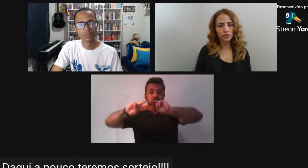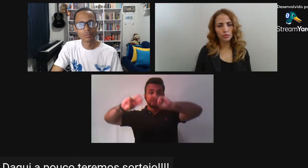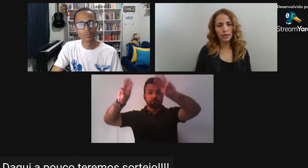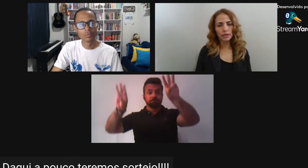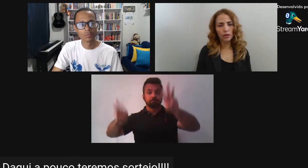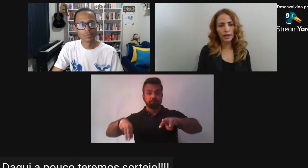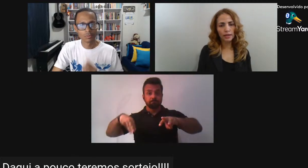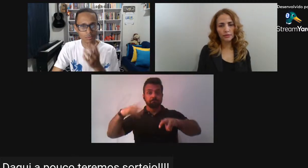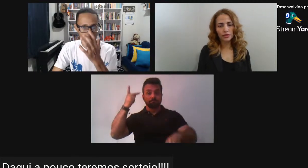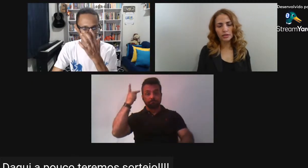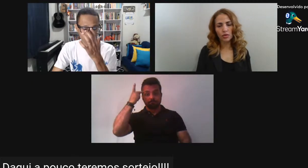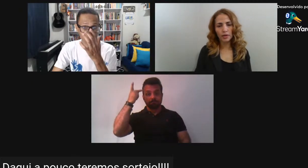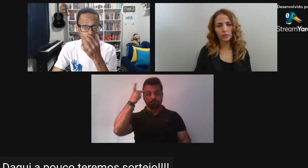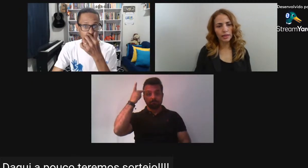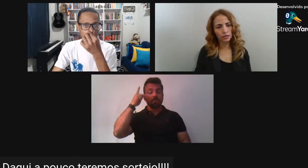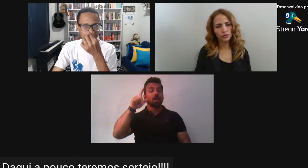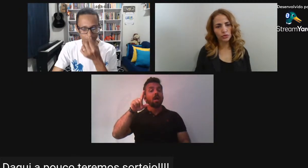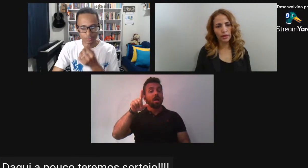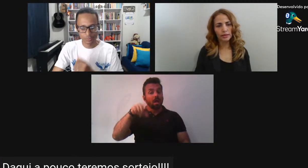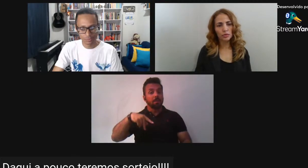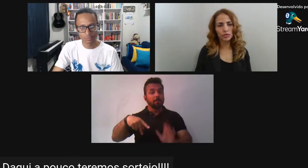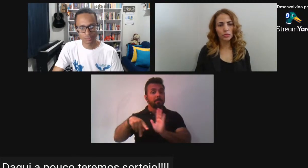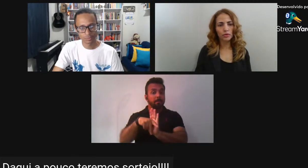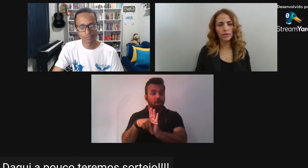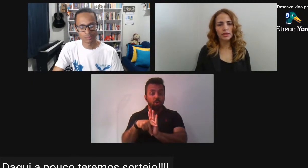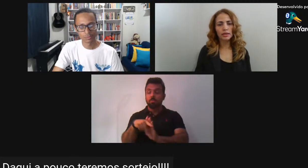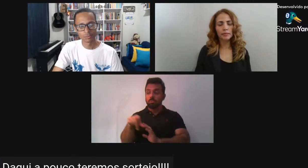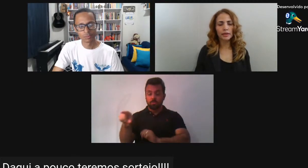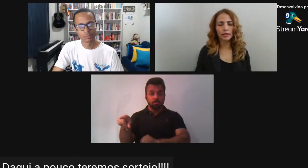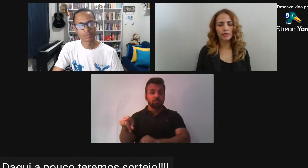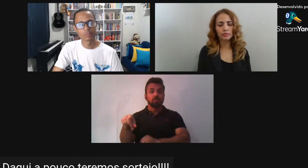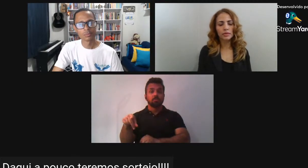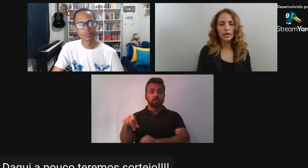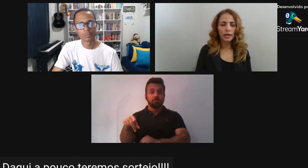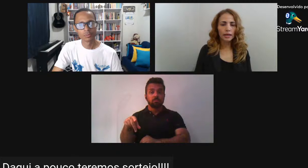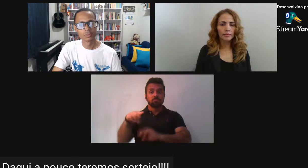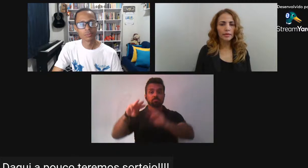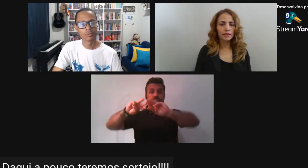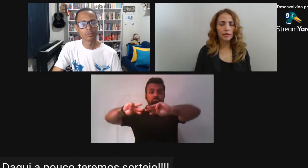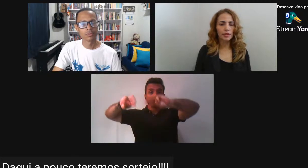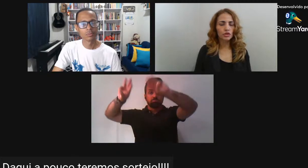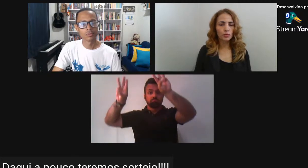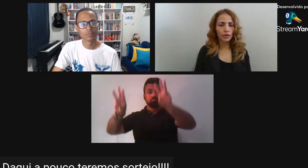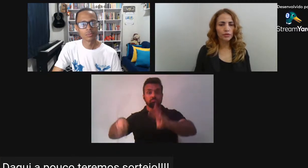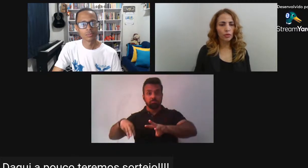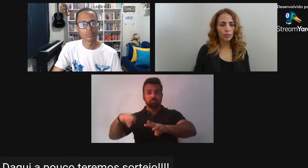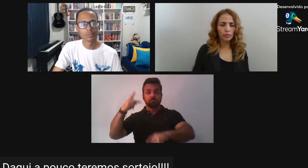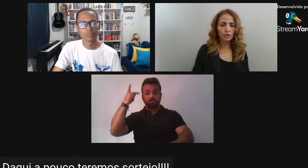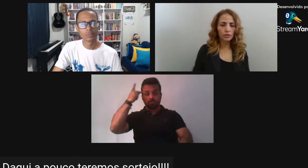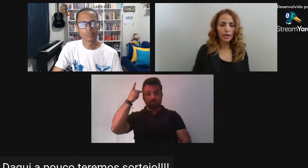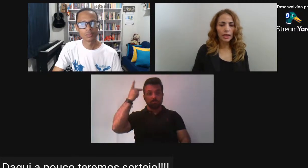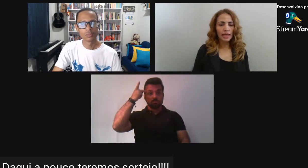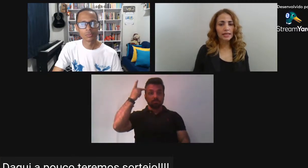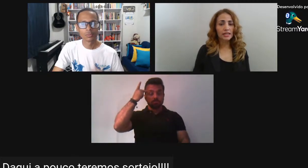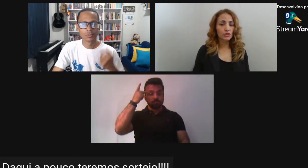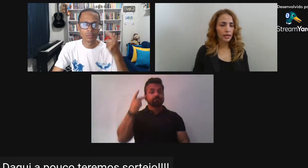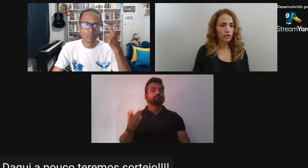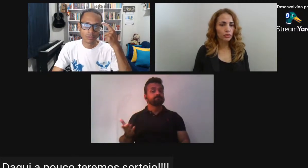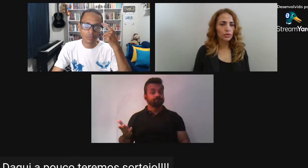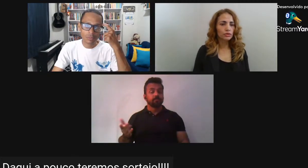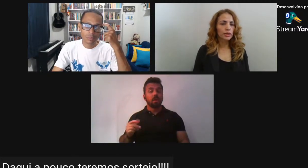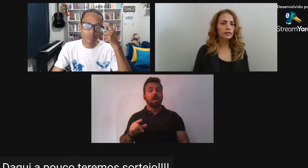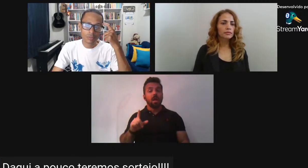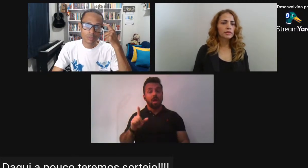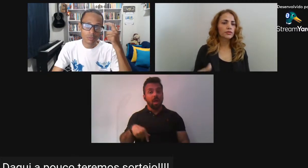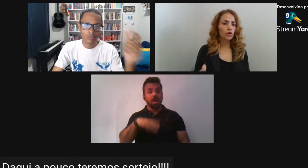em específico Do militão Era da Fundação Roberto Marinho Foi doada para o Museu Paulista Para estar mais disponível Ao público Esse acesso é